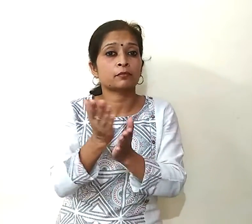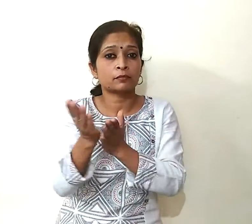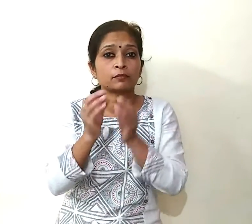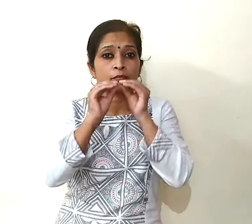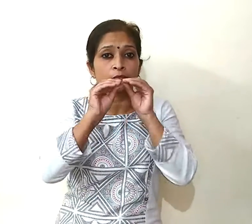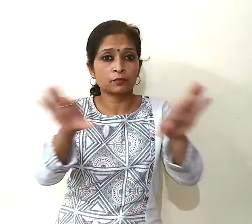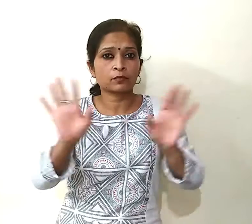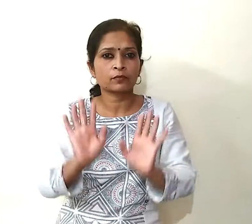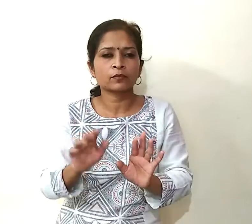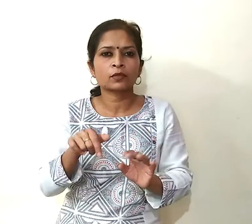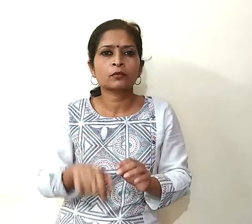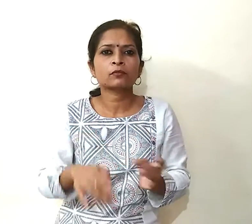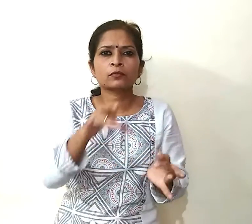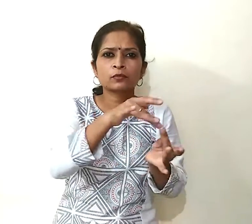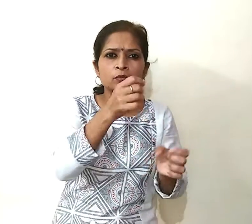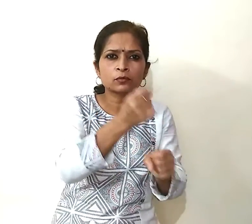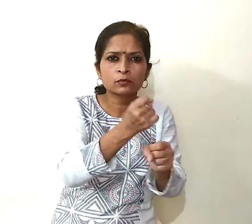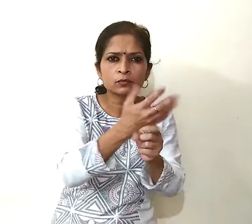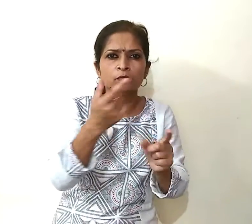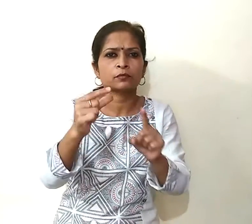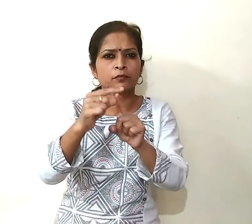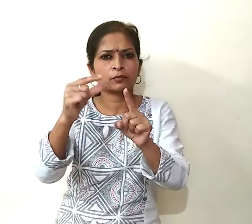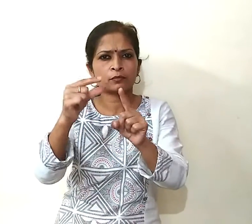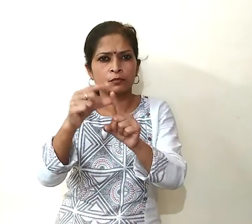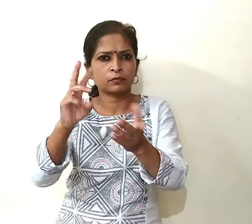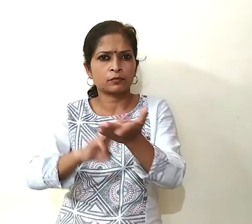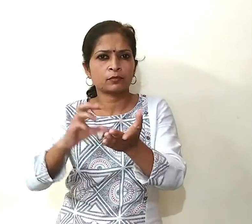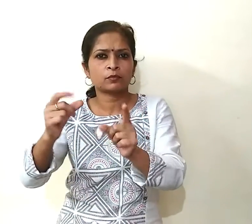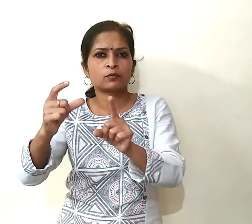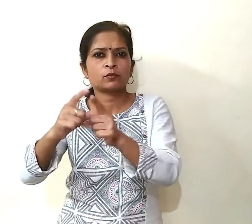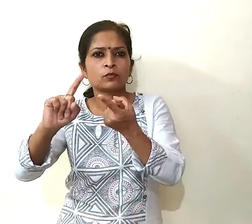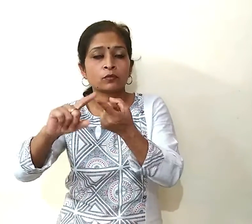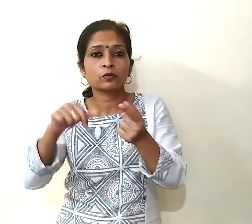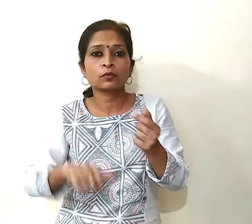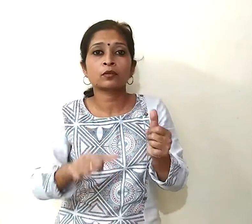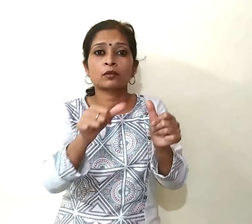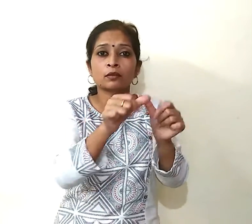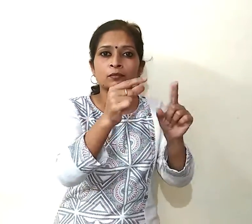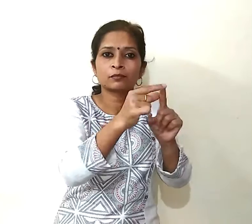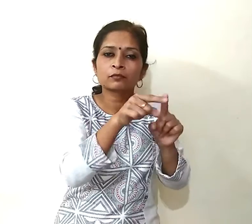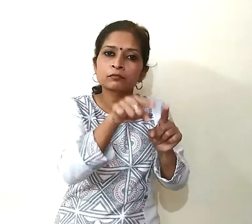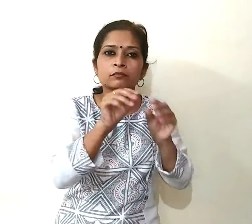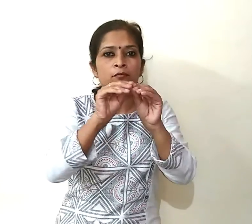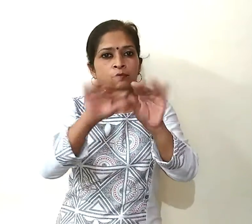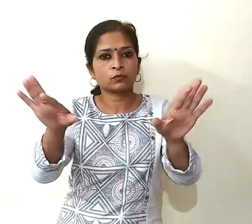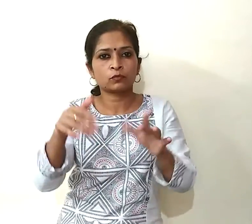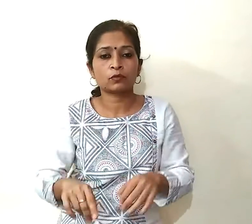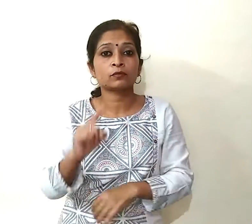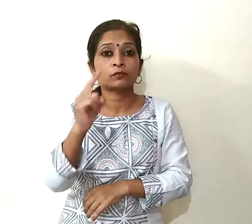दोस्तों, केंद्र सरकार के पहल पर पब्लिक प्राइवेट पार्टनर्शिप के तहत लॉंच किये गए इस आप में सबसे पहले यूजर